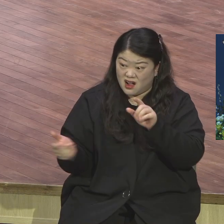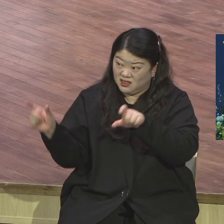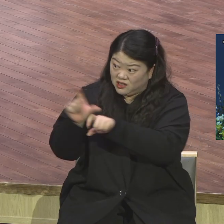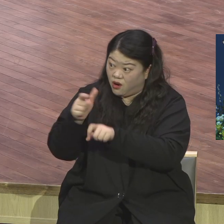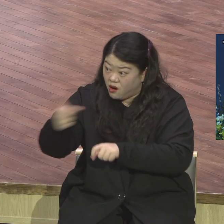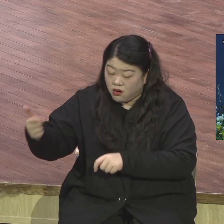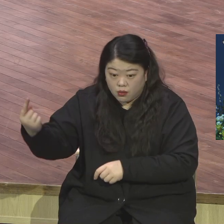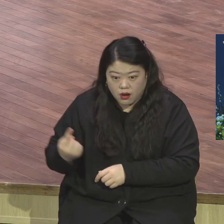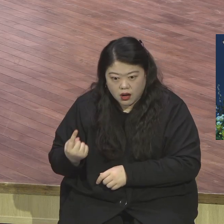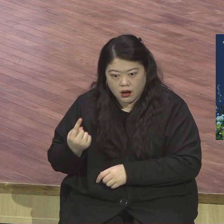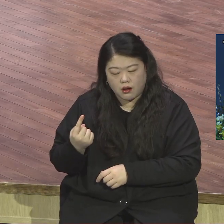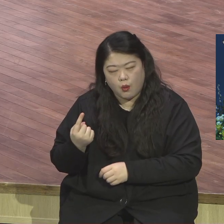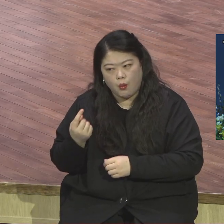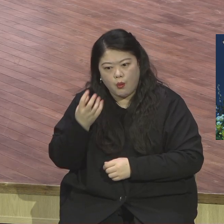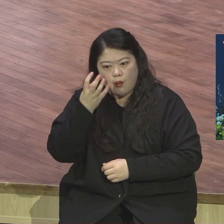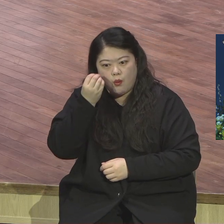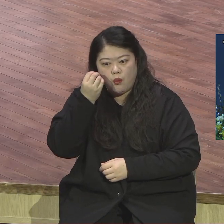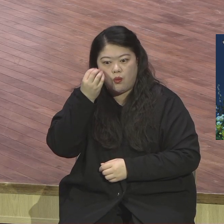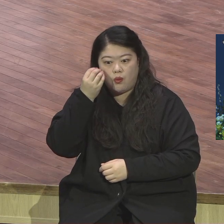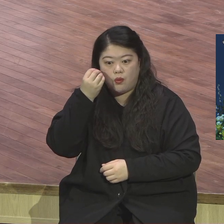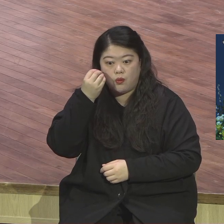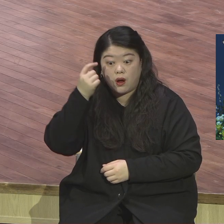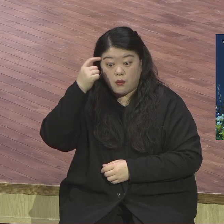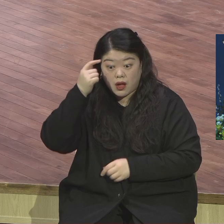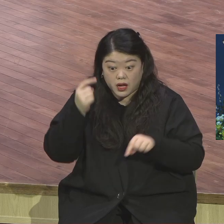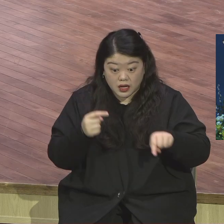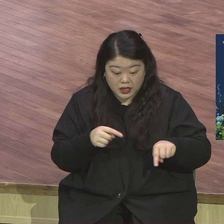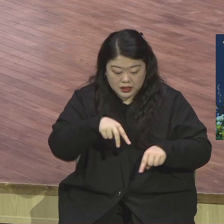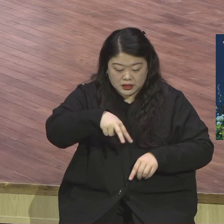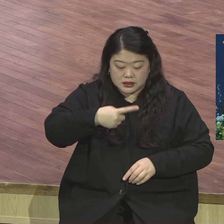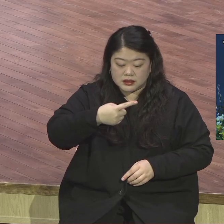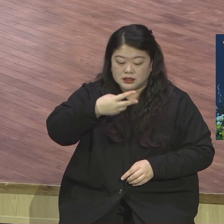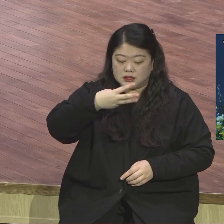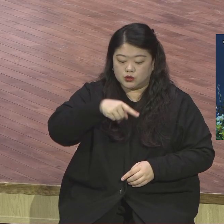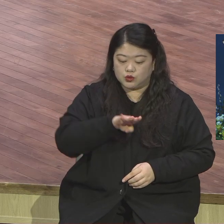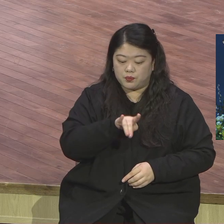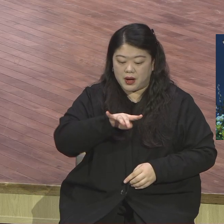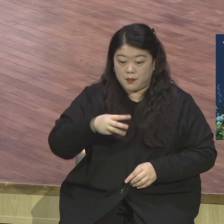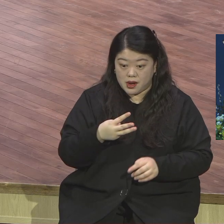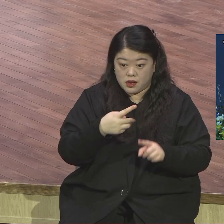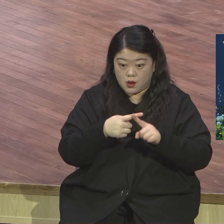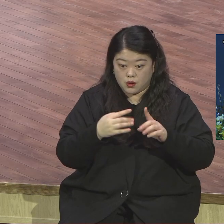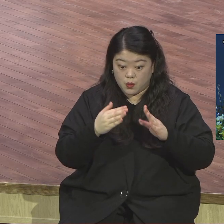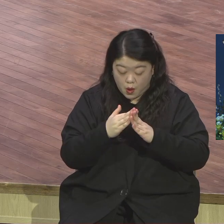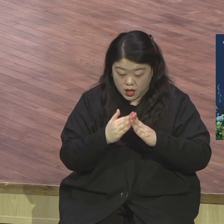하나님의 본질적인 계획이 그 속에 담겨져 있기 때문에 그랬습니다.